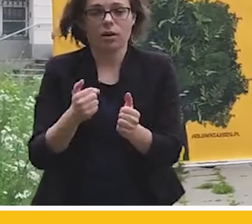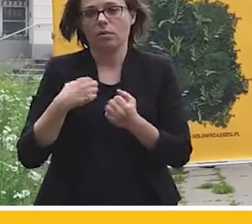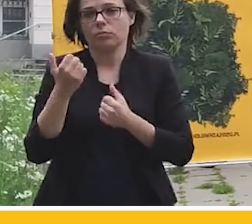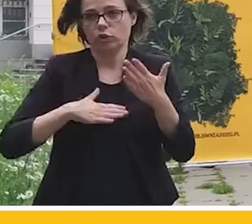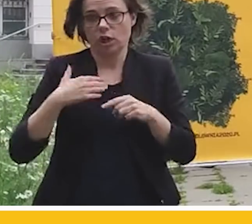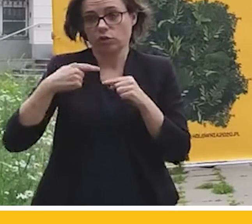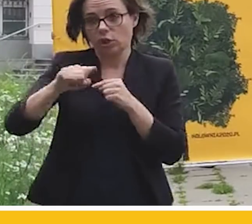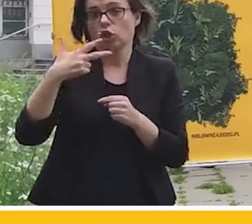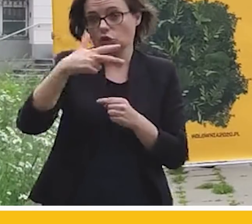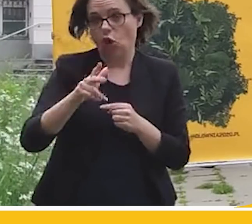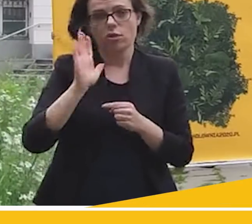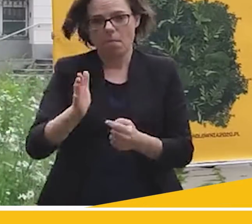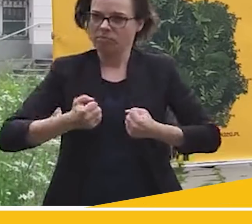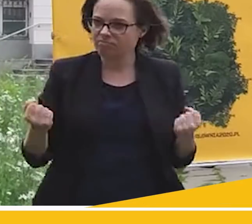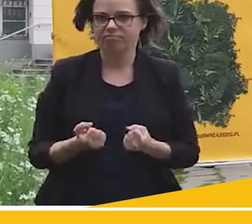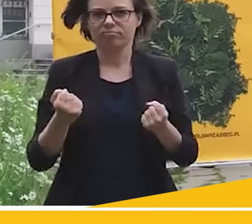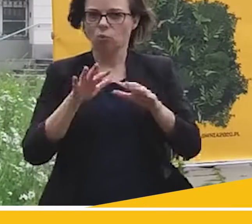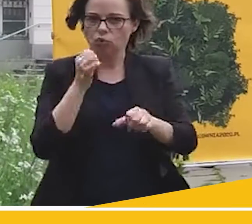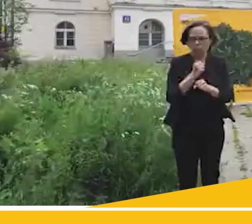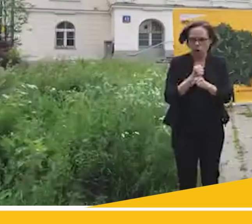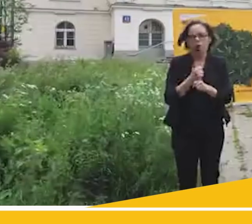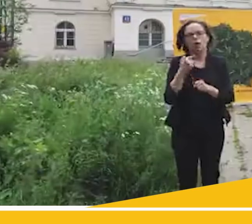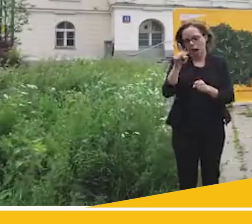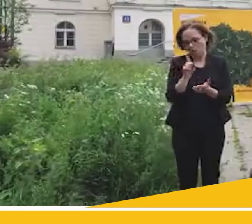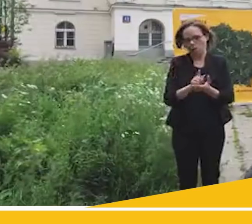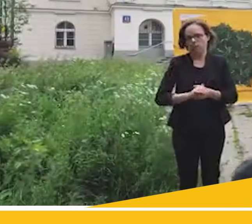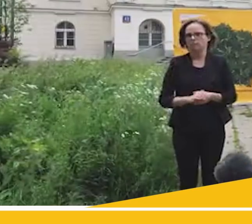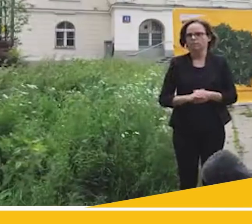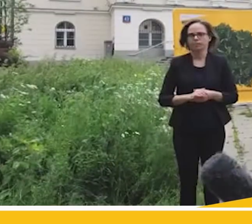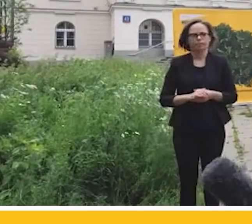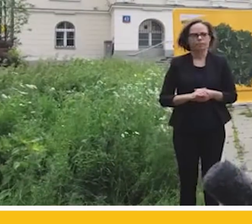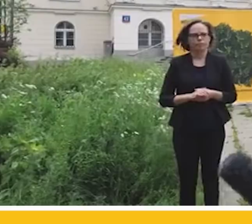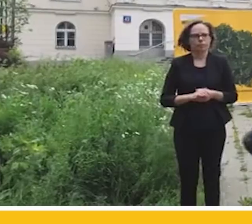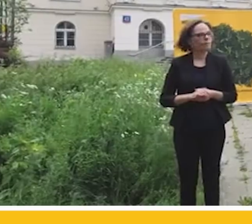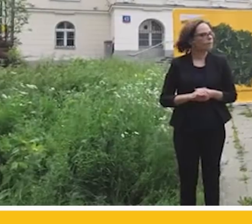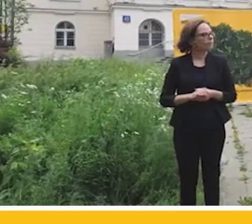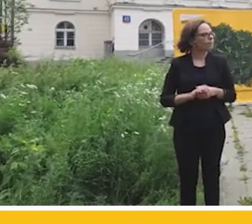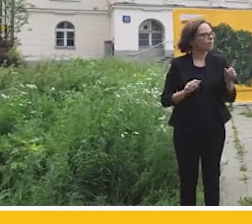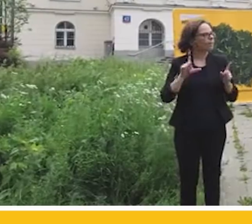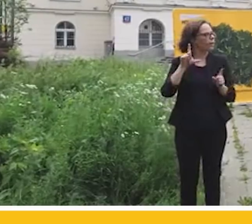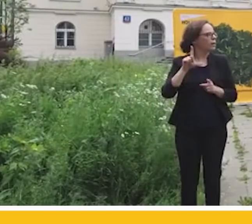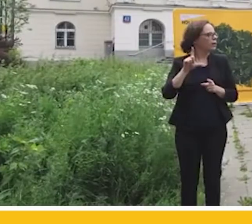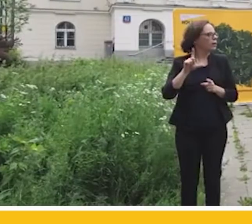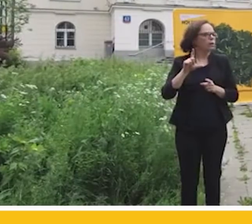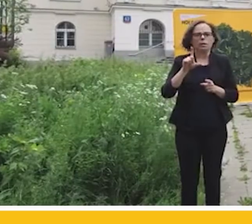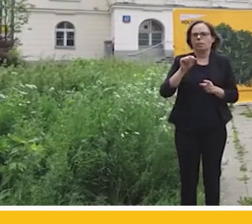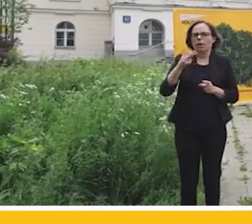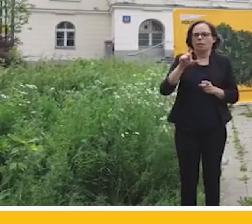bardzo intensywne i zrobimy te roboty. Łukasz Czerzyna, PNP24.pl.